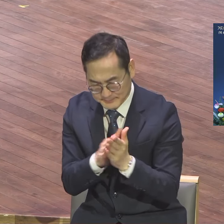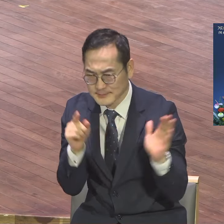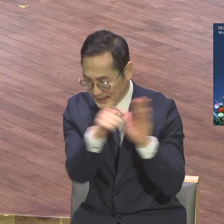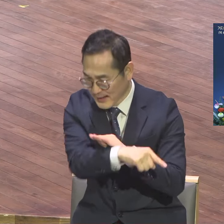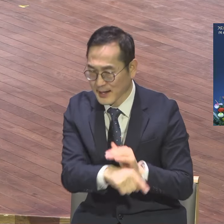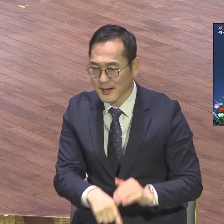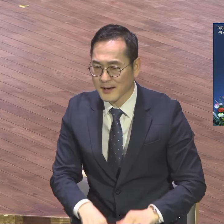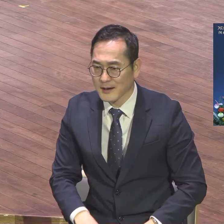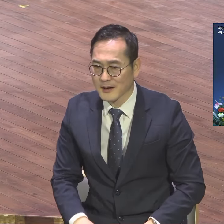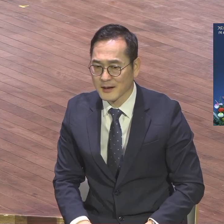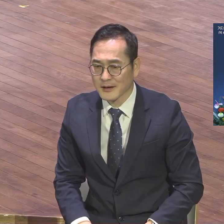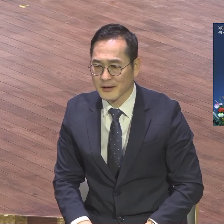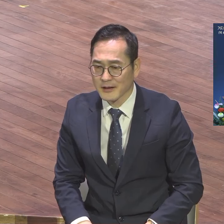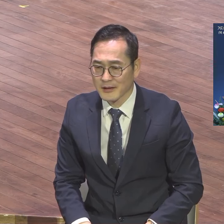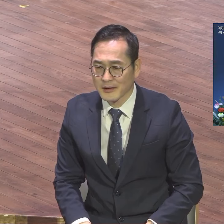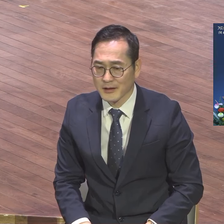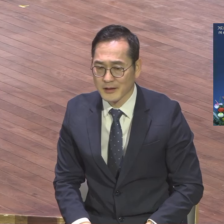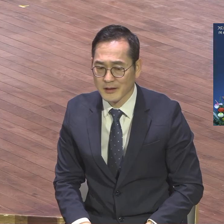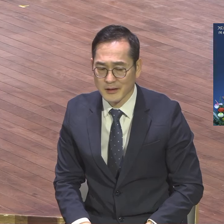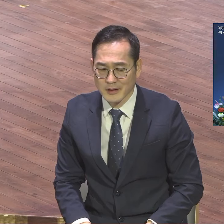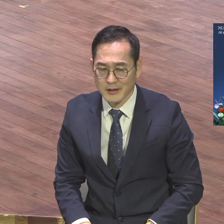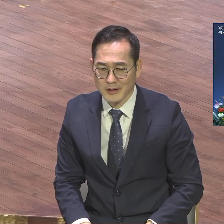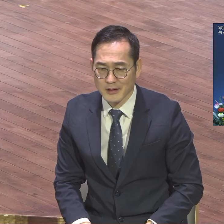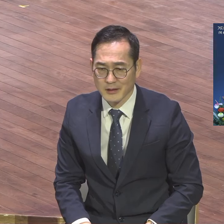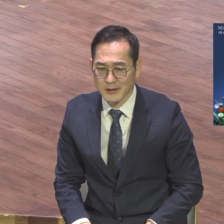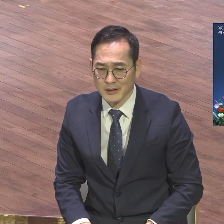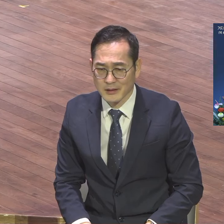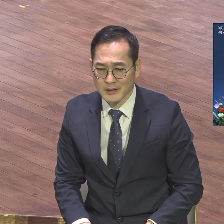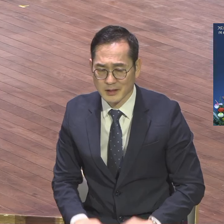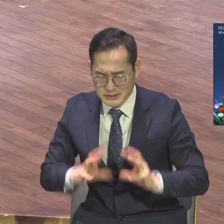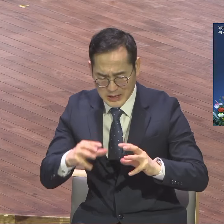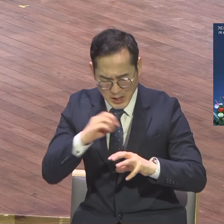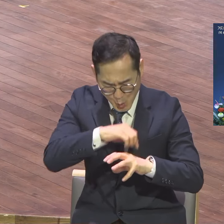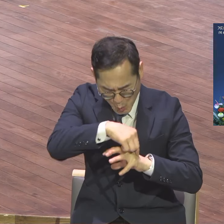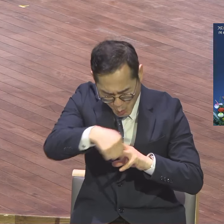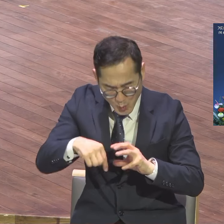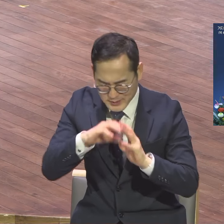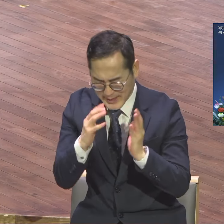감착하 가라는 얘기예요. 실제로 땅 끝까지 가라는 얘기예요. 감착하 땅 끝이에요.